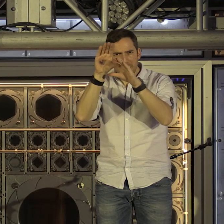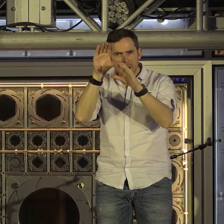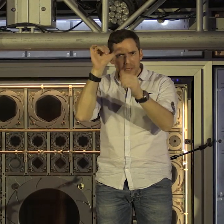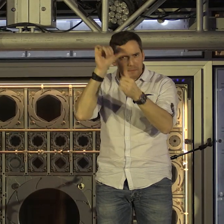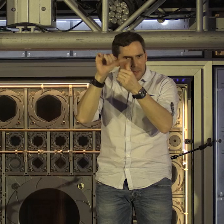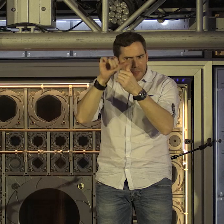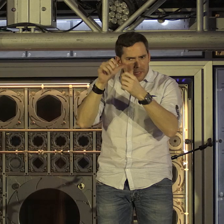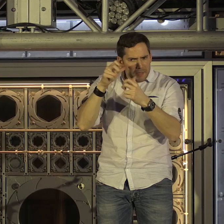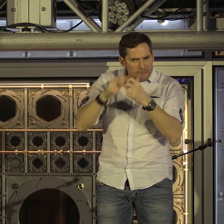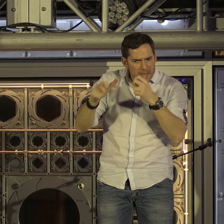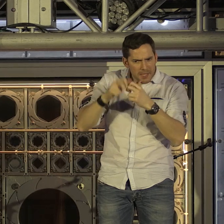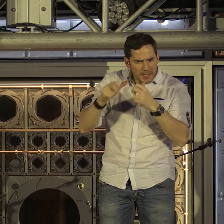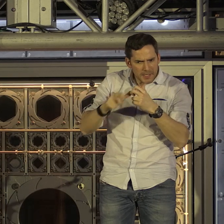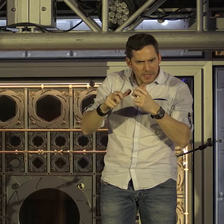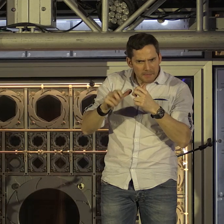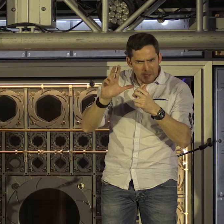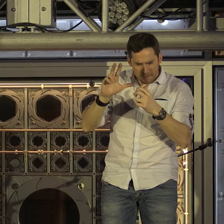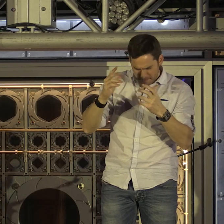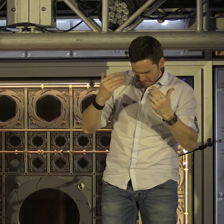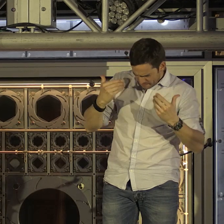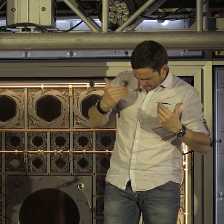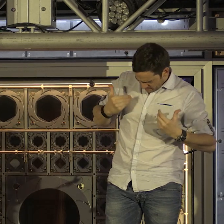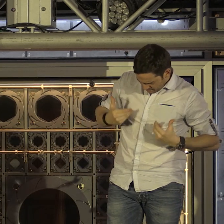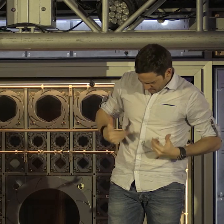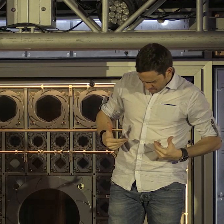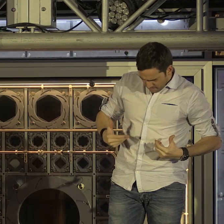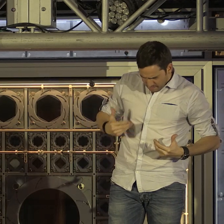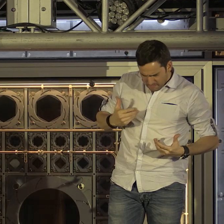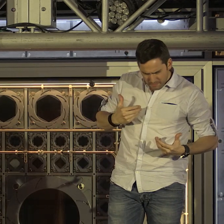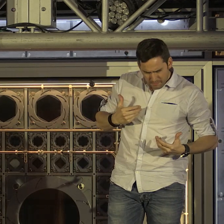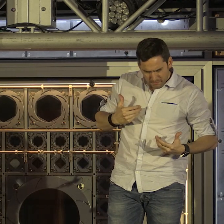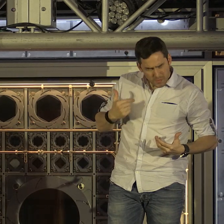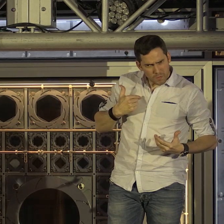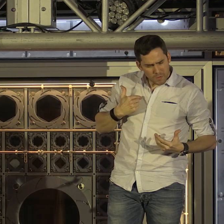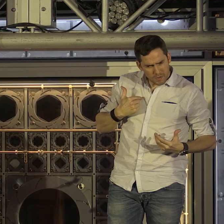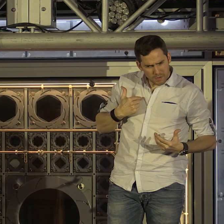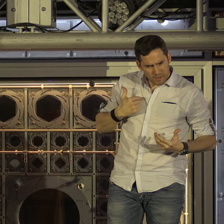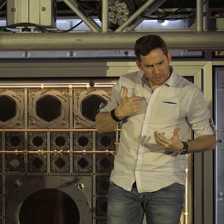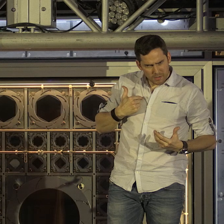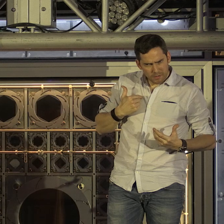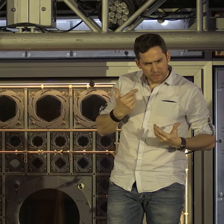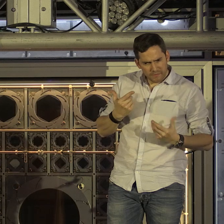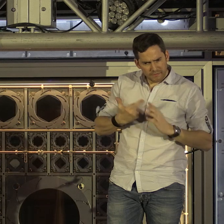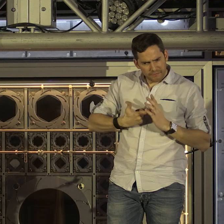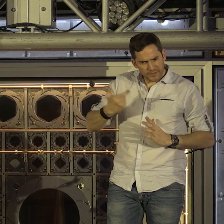Sommes-nous la peau de la terre ? Sommes-nous le canevas caché de l'amour ?